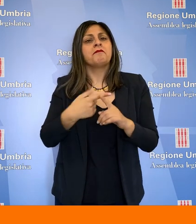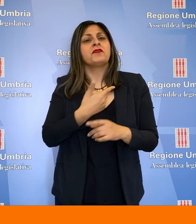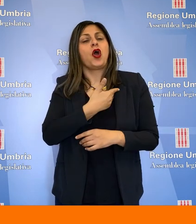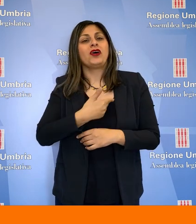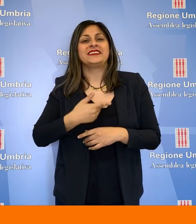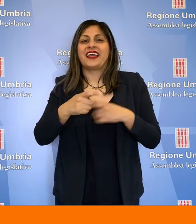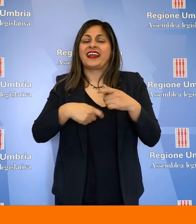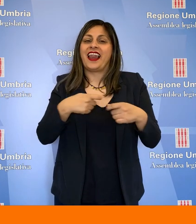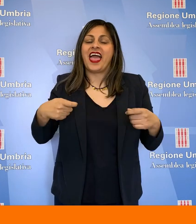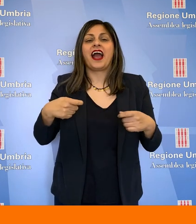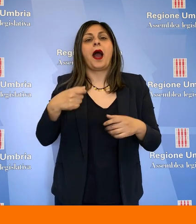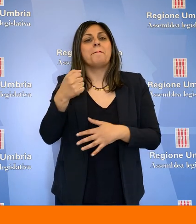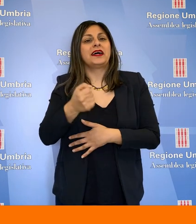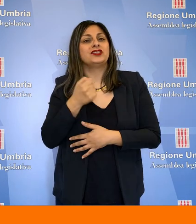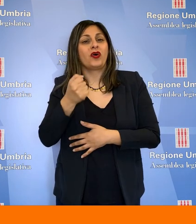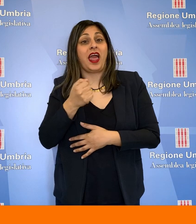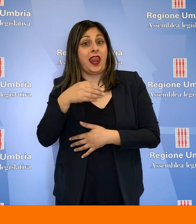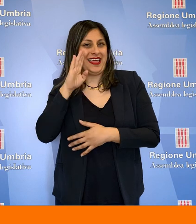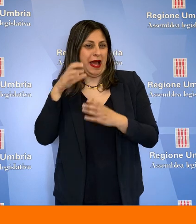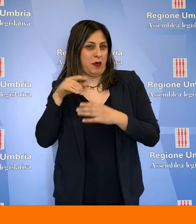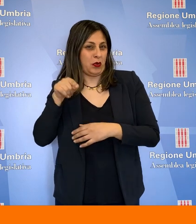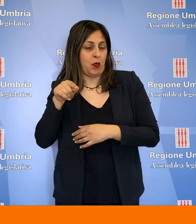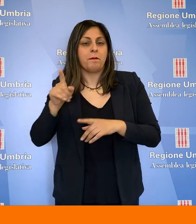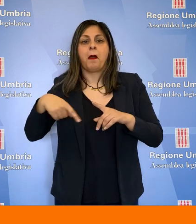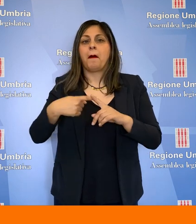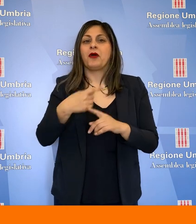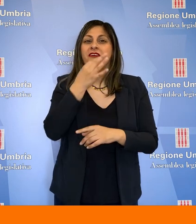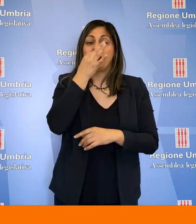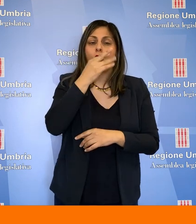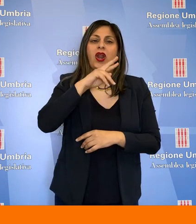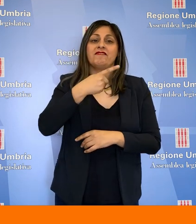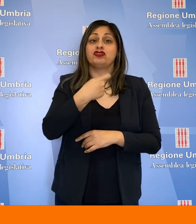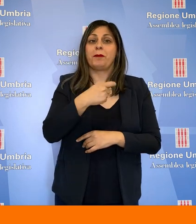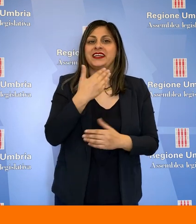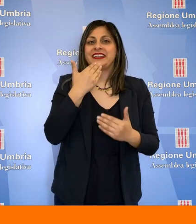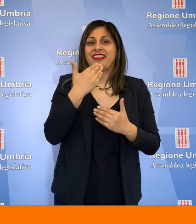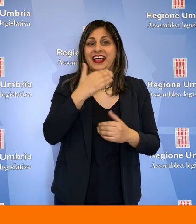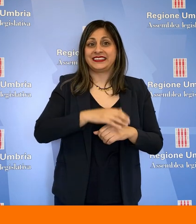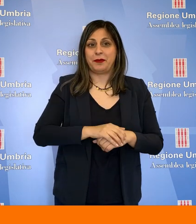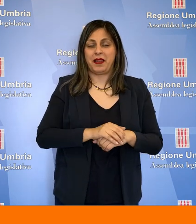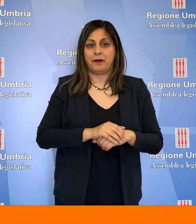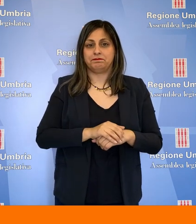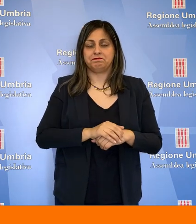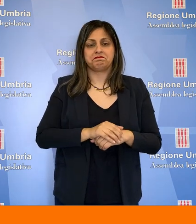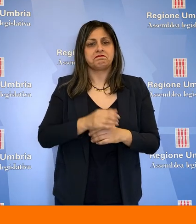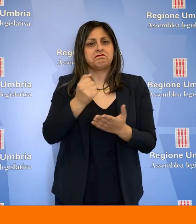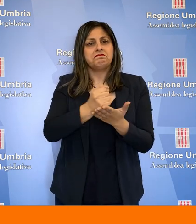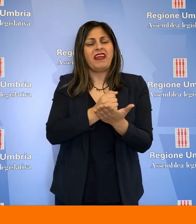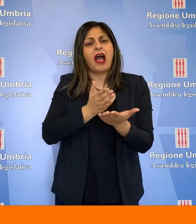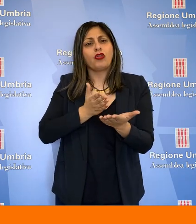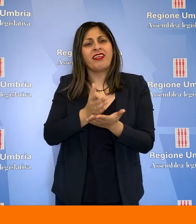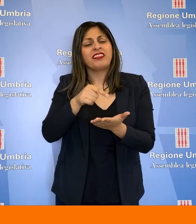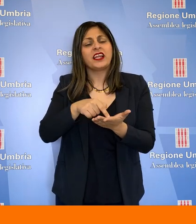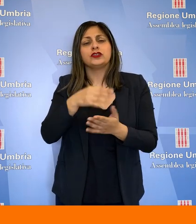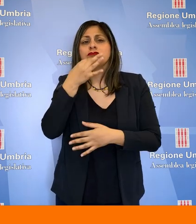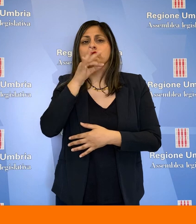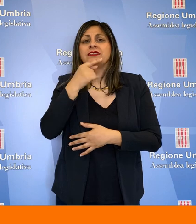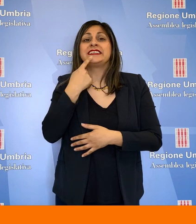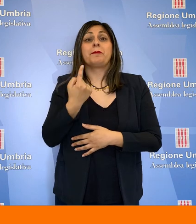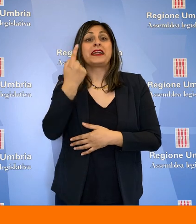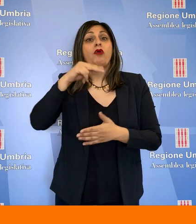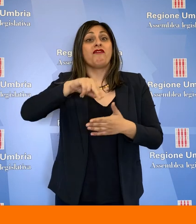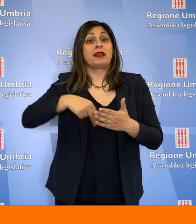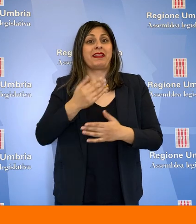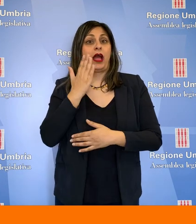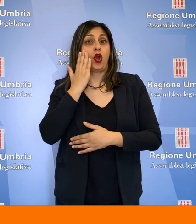Thomas De Luca del Movimento 5 Stelle, e anche i consiglieri della Lega Stefano Pastorelli, capogruppo, e Paola Fioroni, vicepresidente dell'Assemblea. L